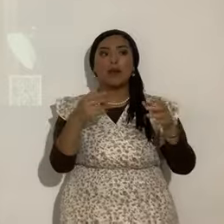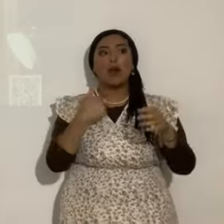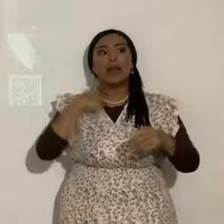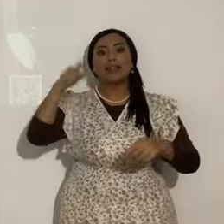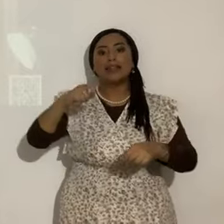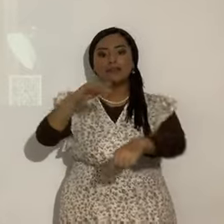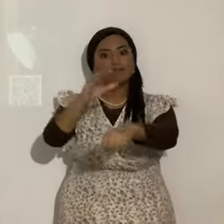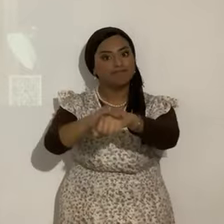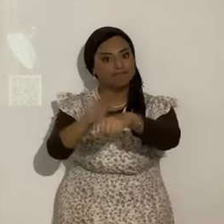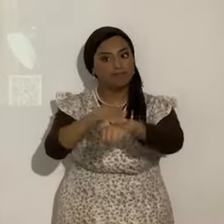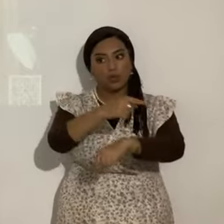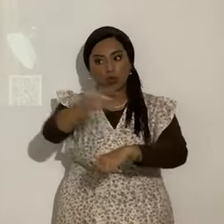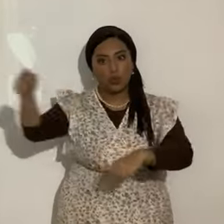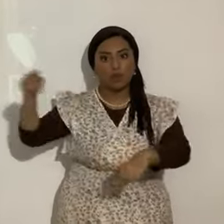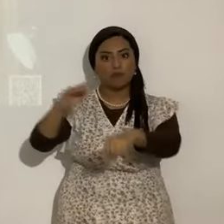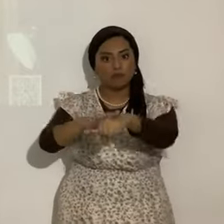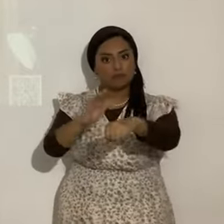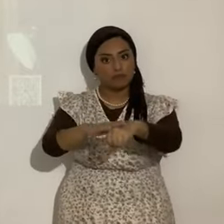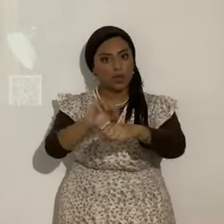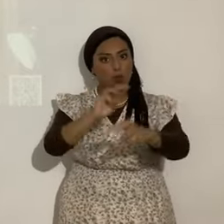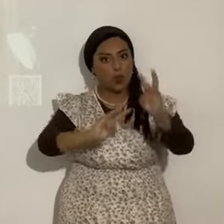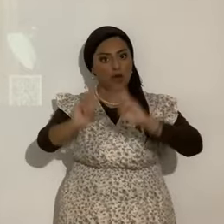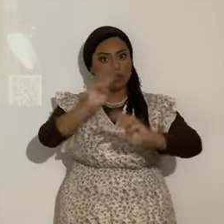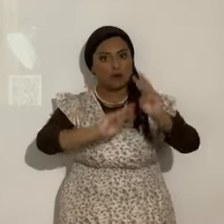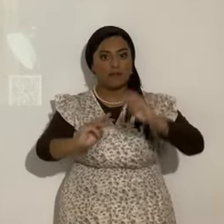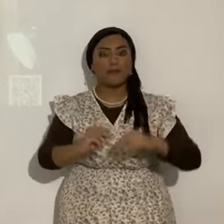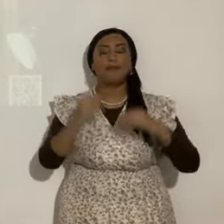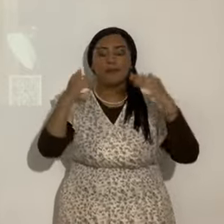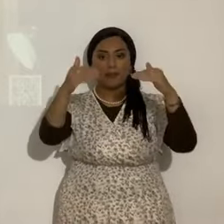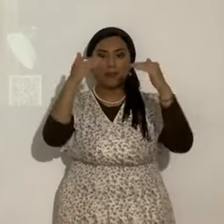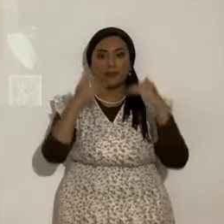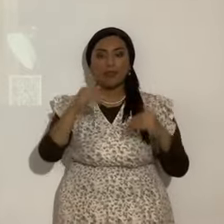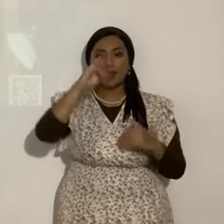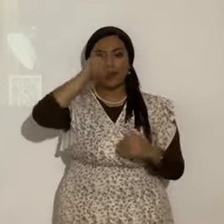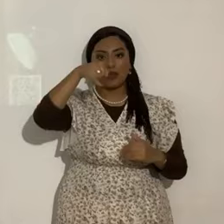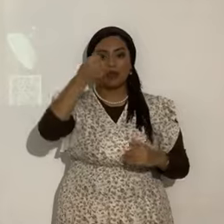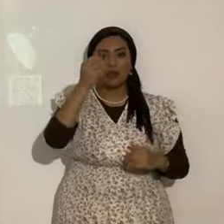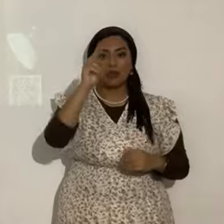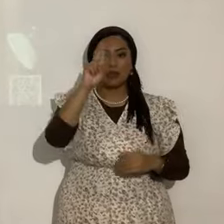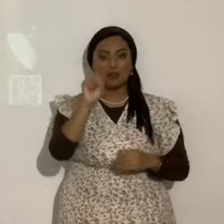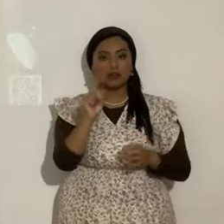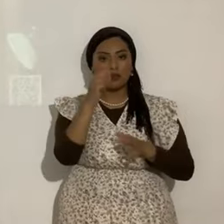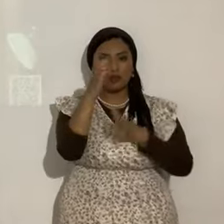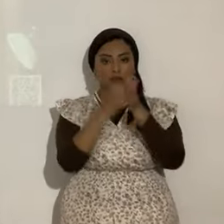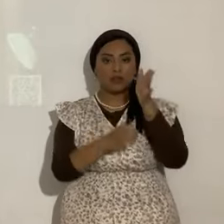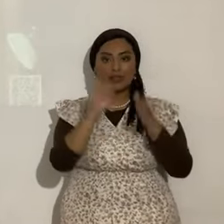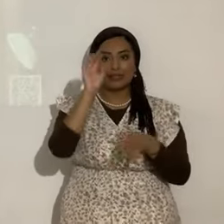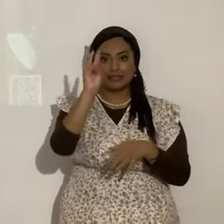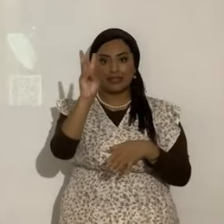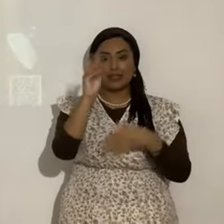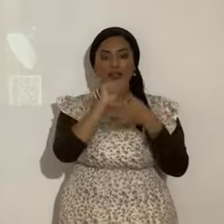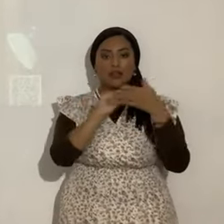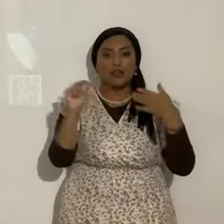Juan. Ahora vamos a Juan atrasito. Juan 6.53.